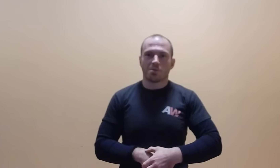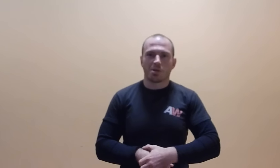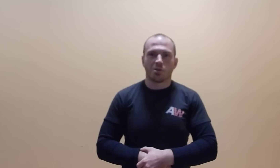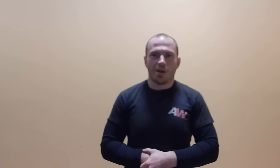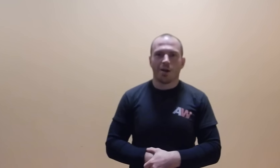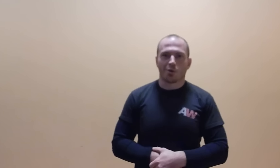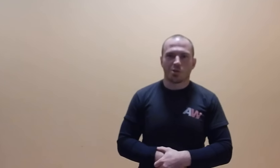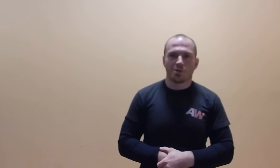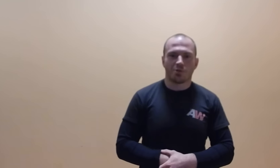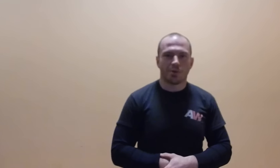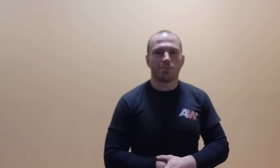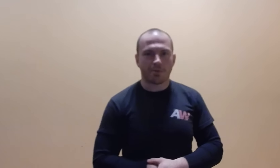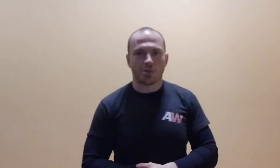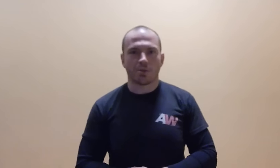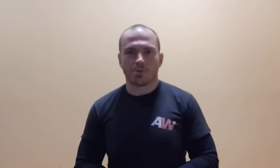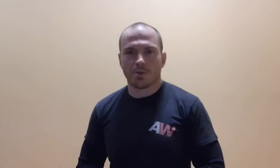bezpieczni, rośnijcie w siłę i bawcie się dobrze.